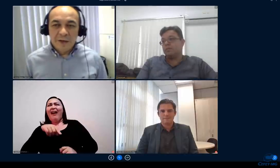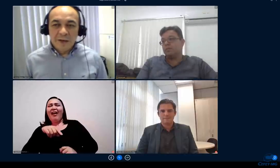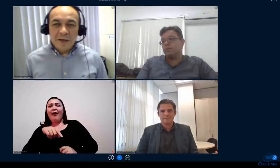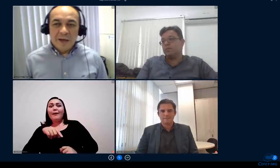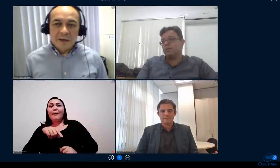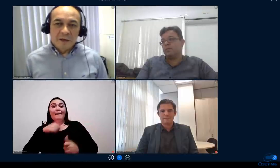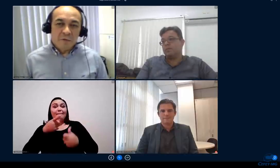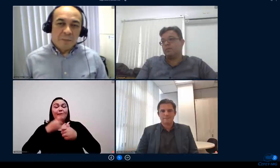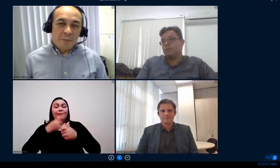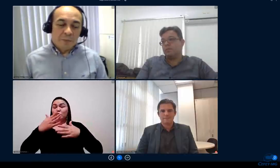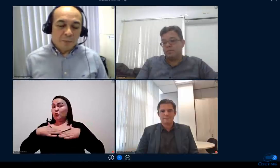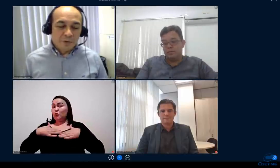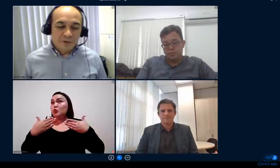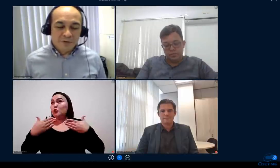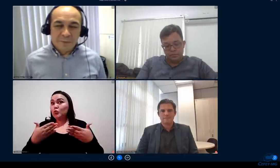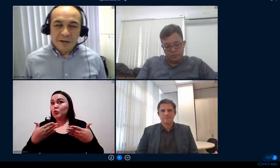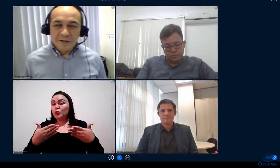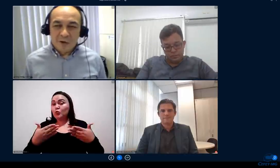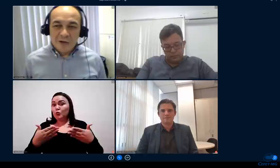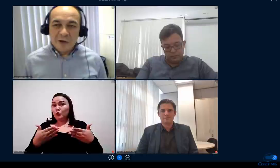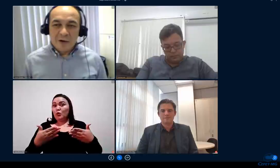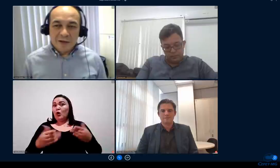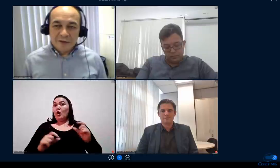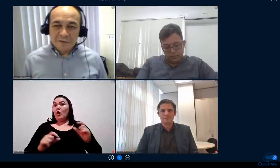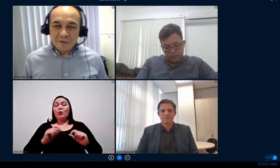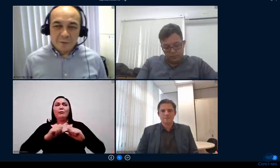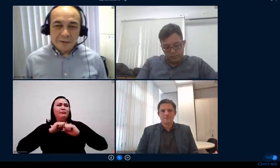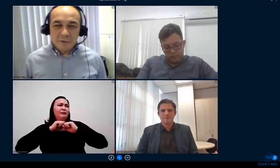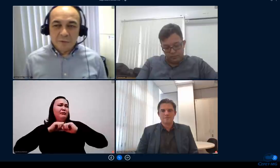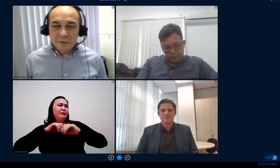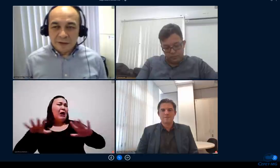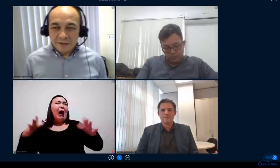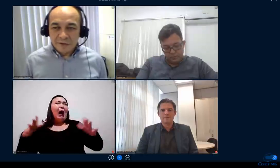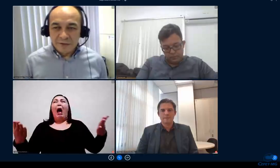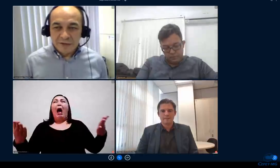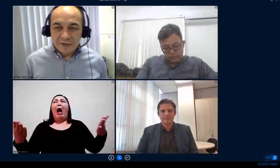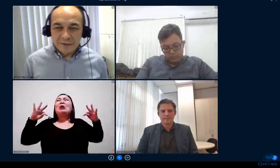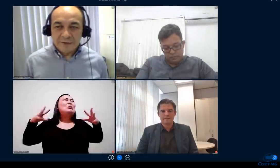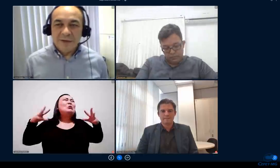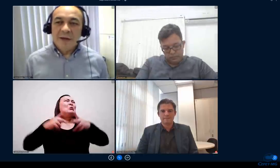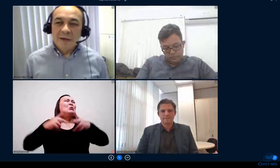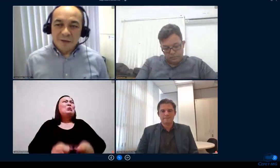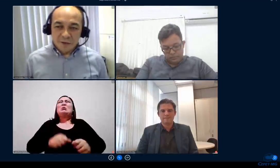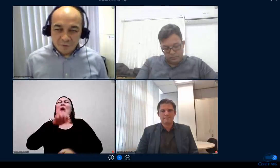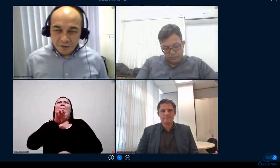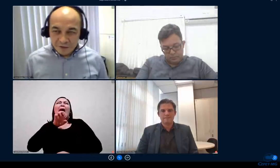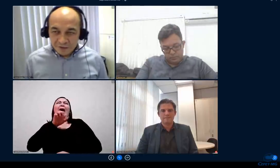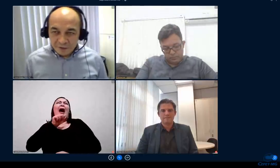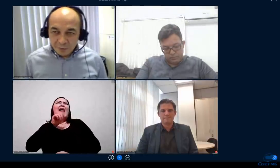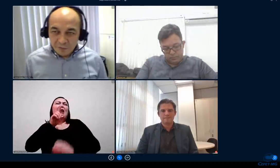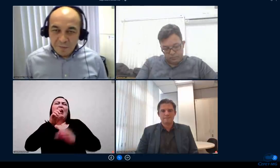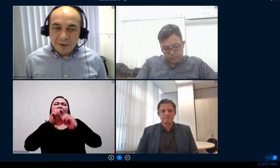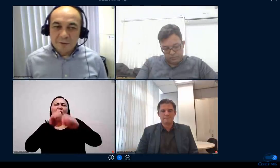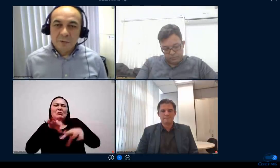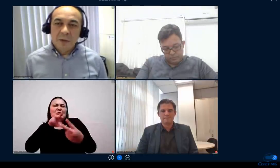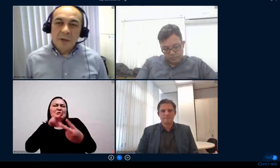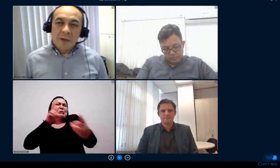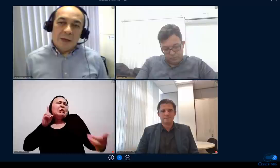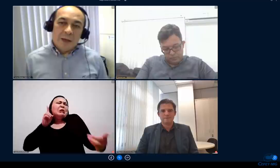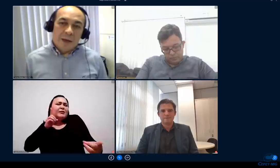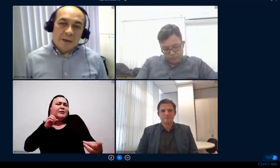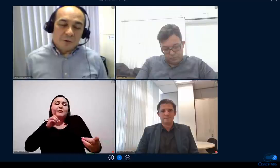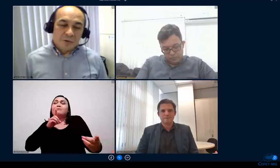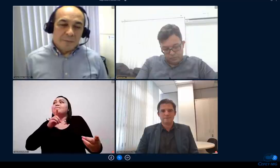foi teve uma uma política de disseminação olha agora querem transformar tudo em educação à distância e a gente fez esse movimento